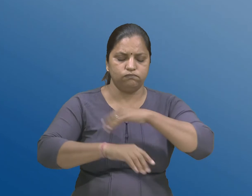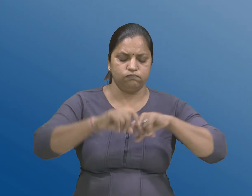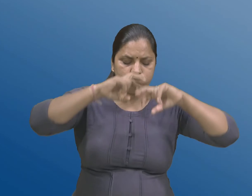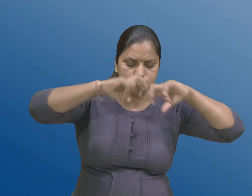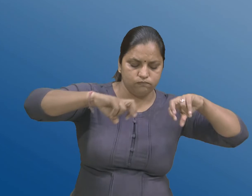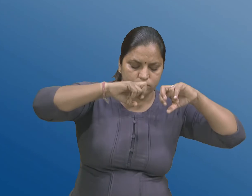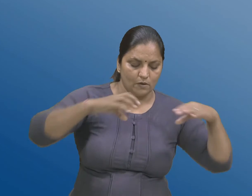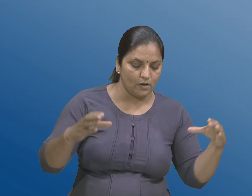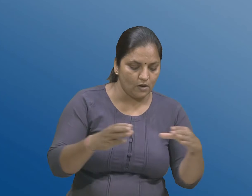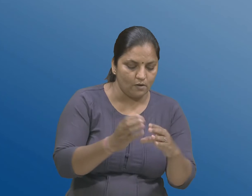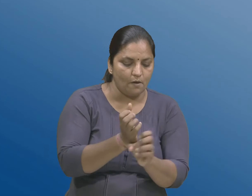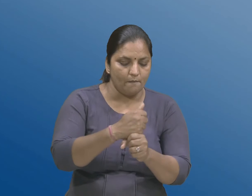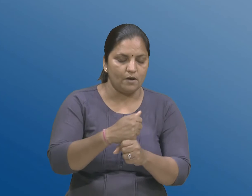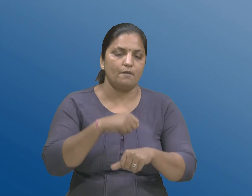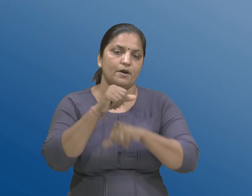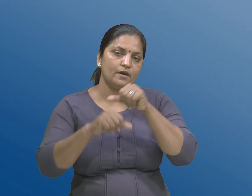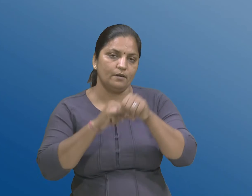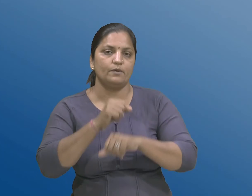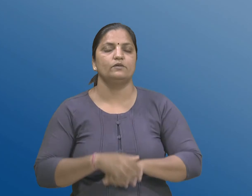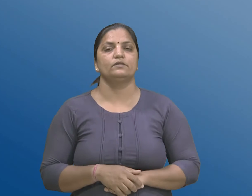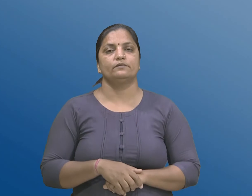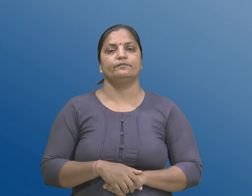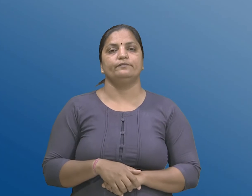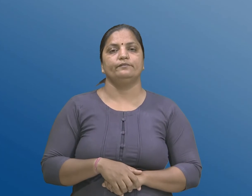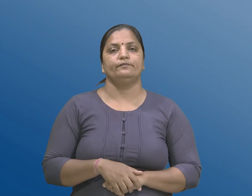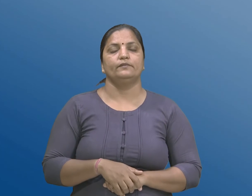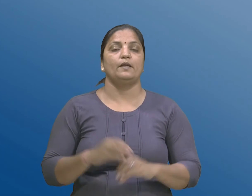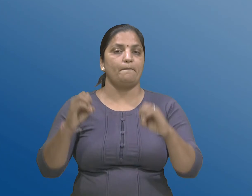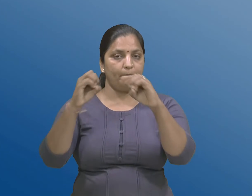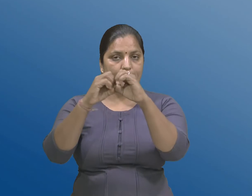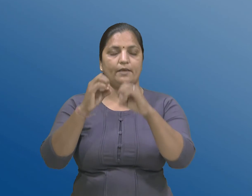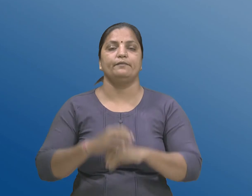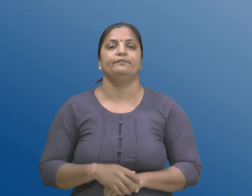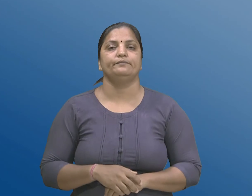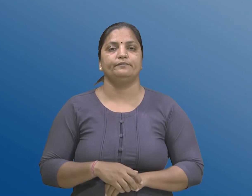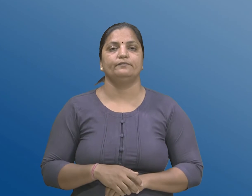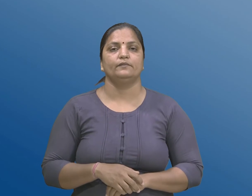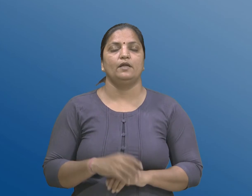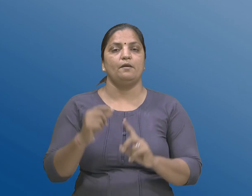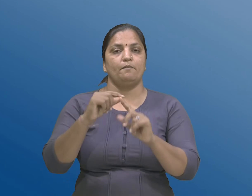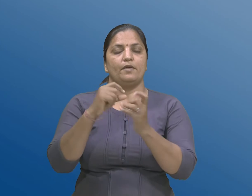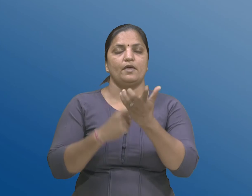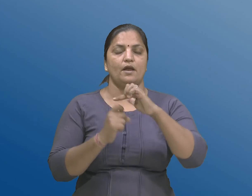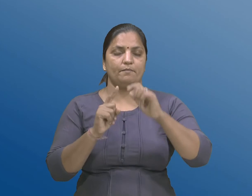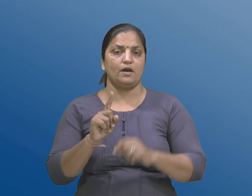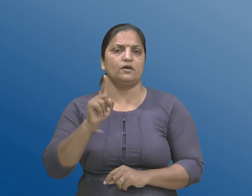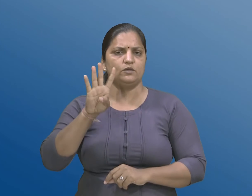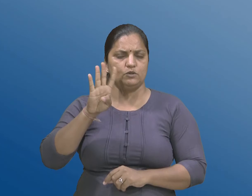रच्वा माटे नी रीत b. खंड 4 ना पेटा खंड 1 हेटल